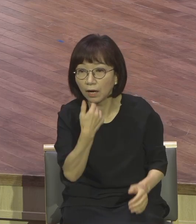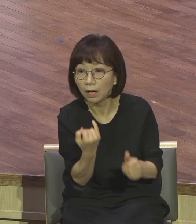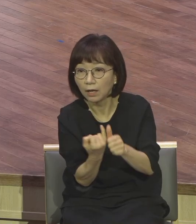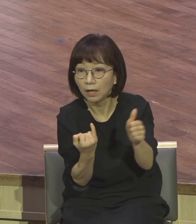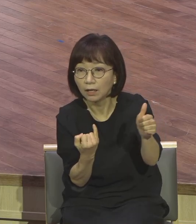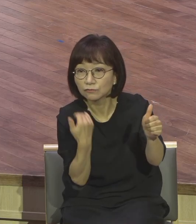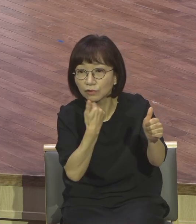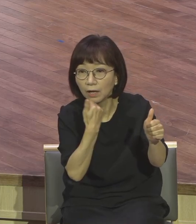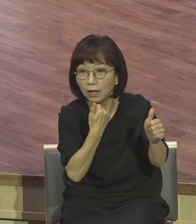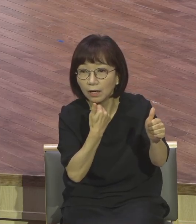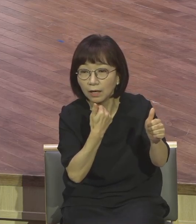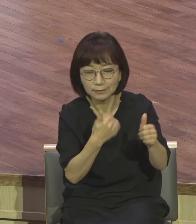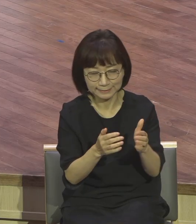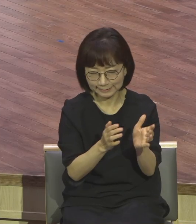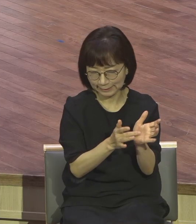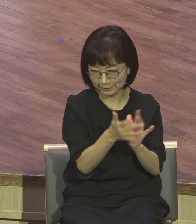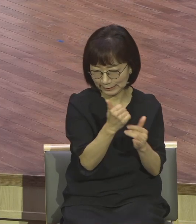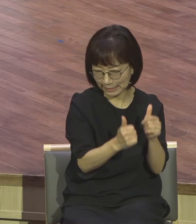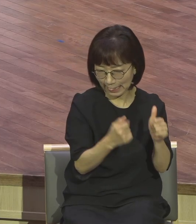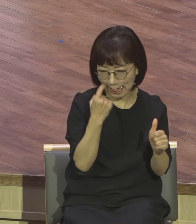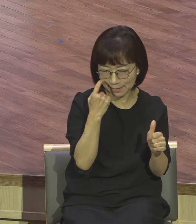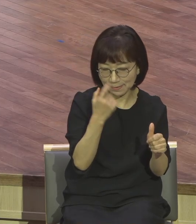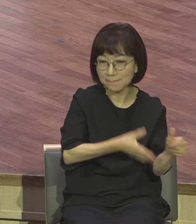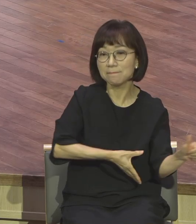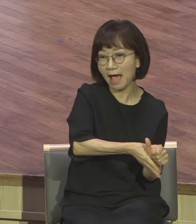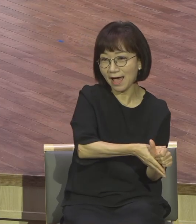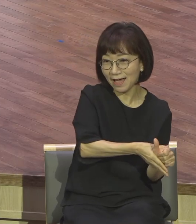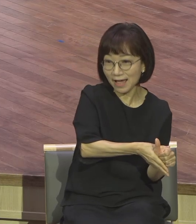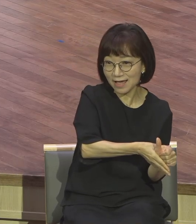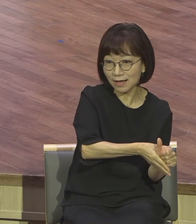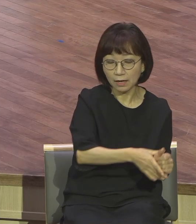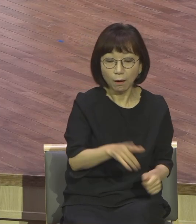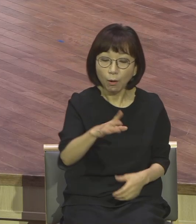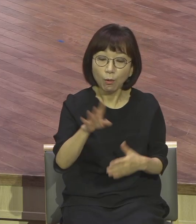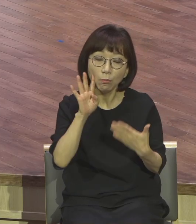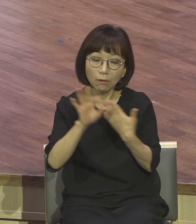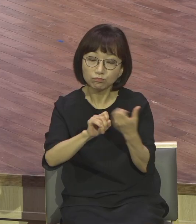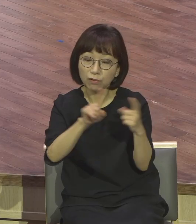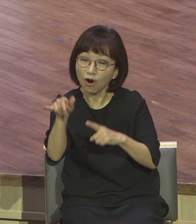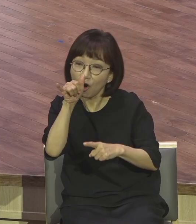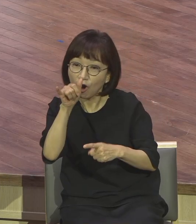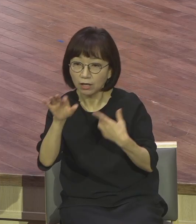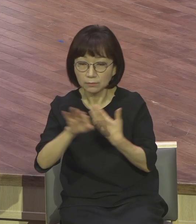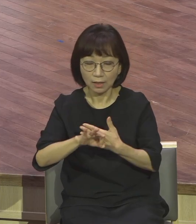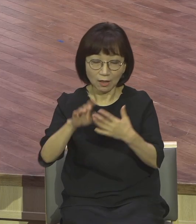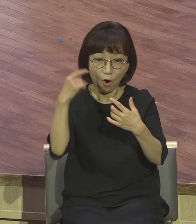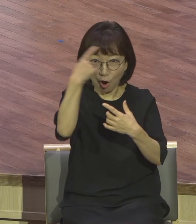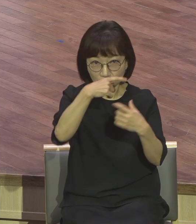부활이 있냐? 있다면 그러면 일곱 명 다 장가가는데 나중에 부활하면 누구 아내냐?